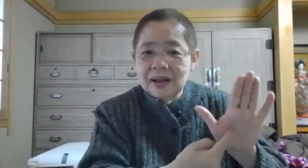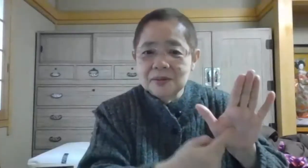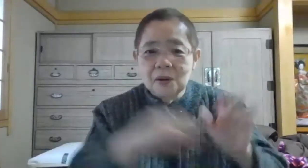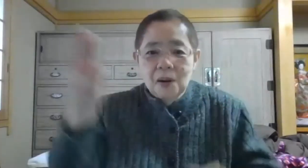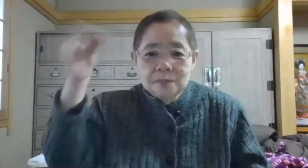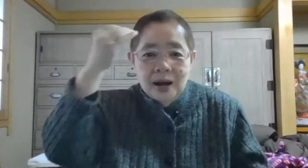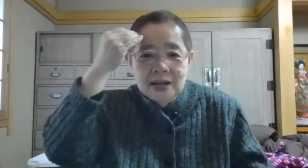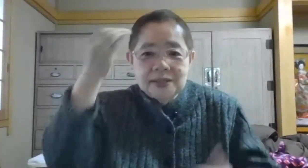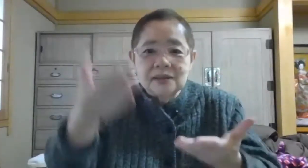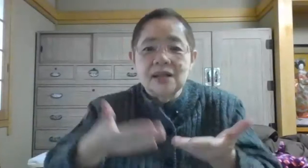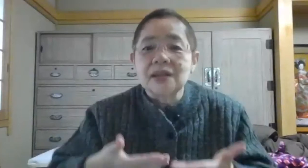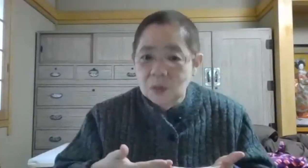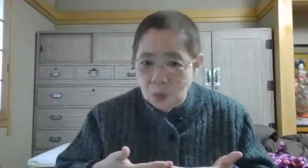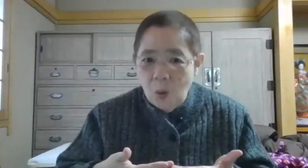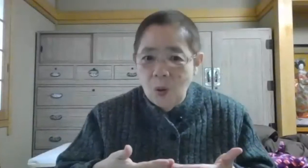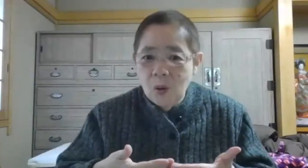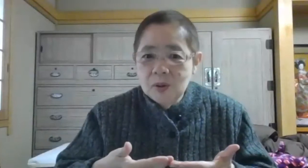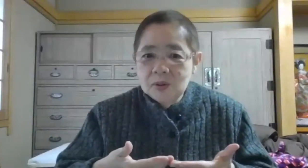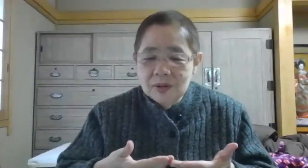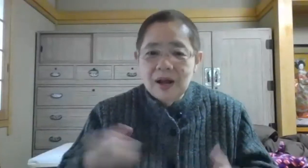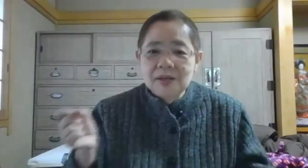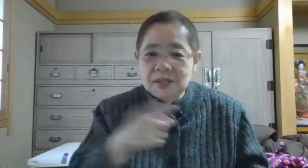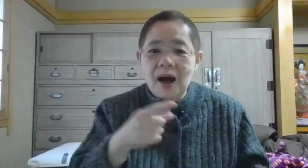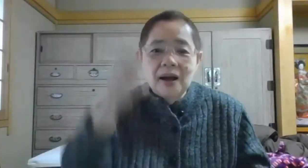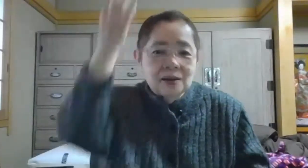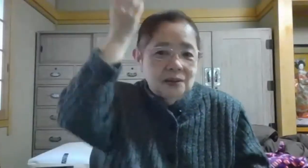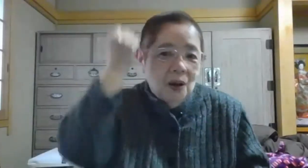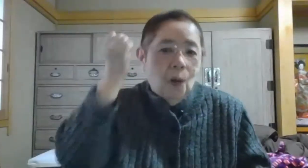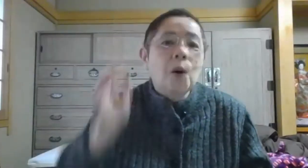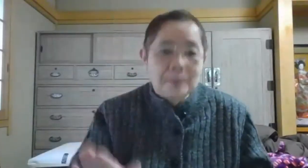それを真似してくださること。それが一番早く覚えます。